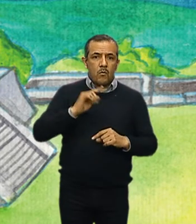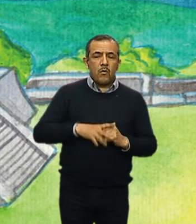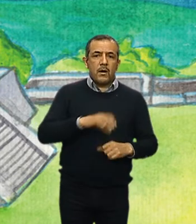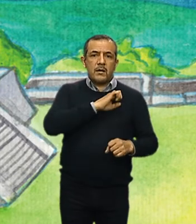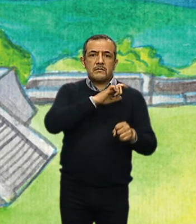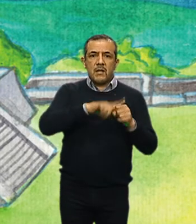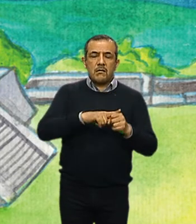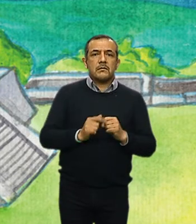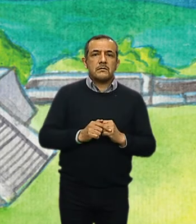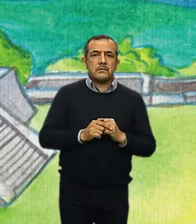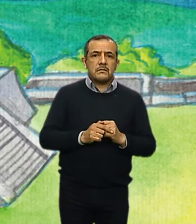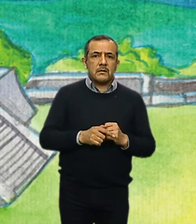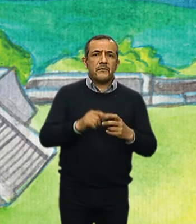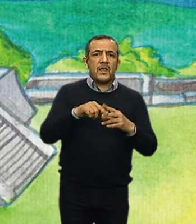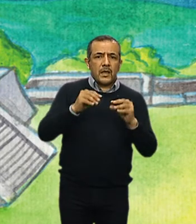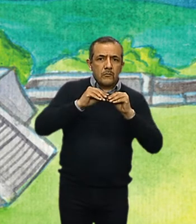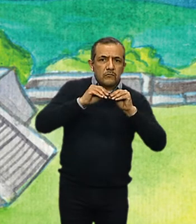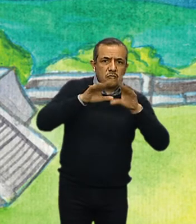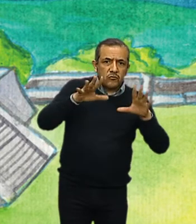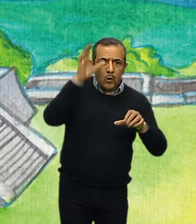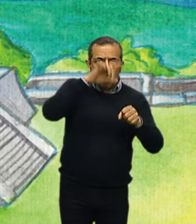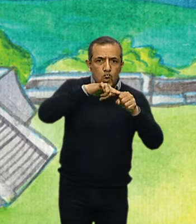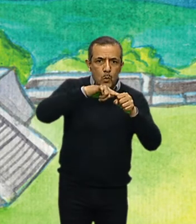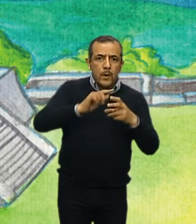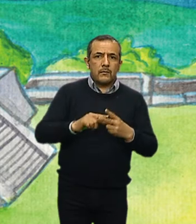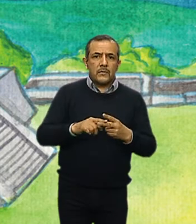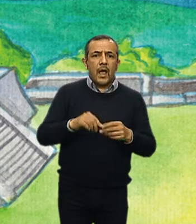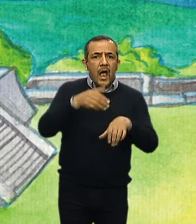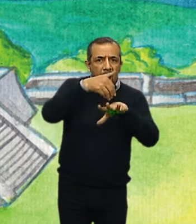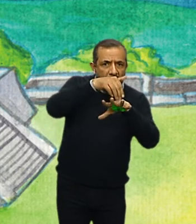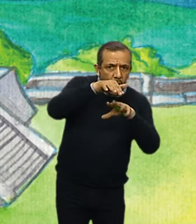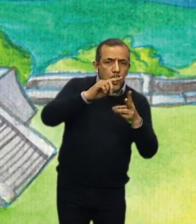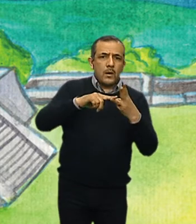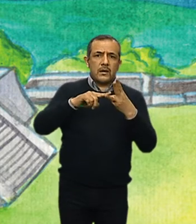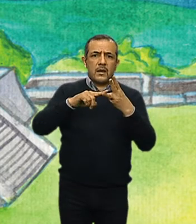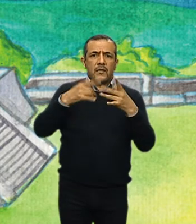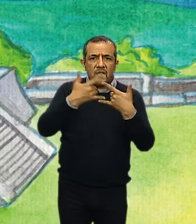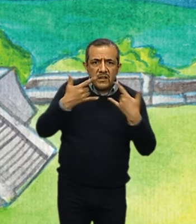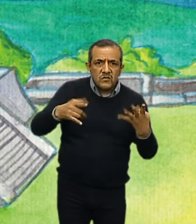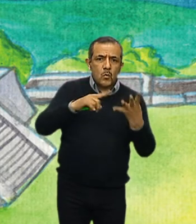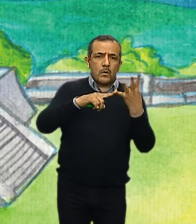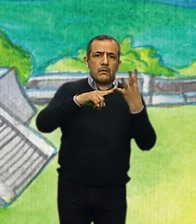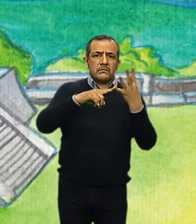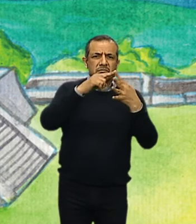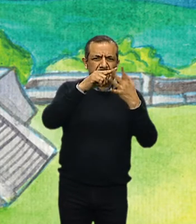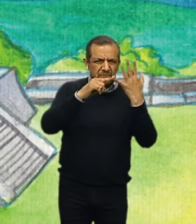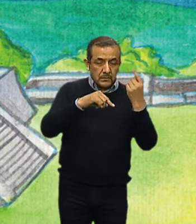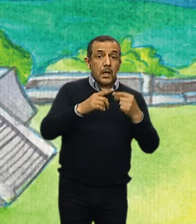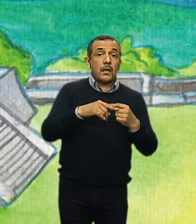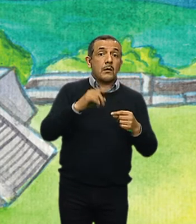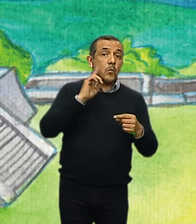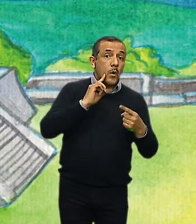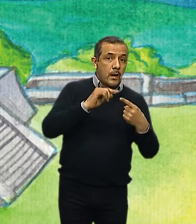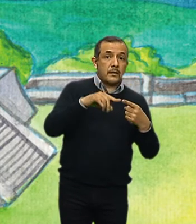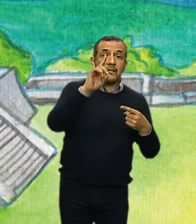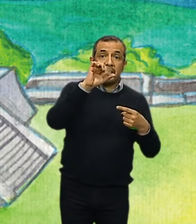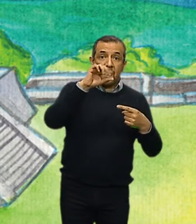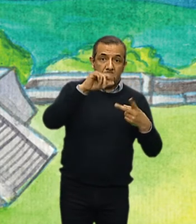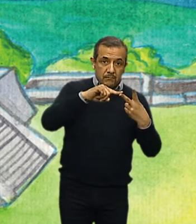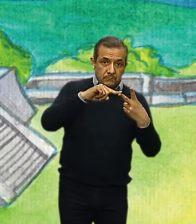de la gestión y difusión cultural, de la arqueología, de la historia, Diana González Omaña, Daniela Tobar,